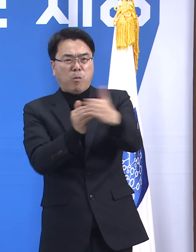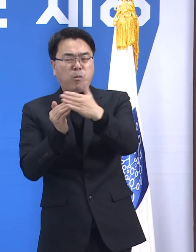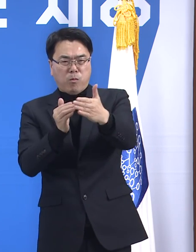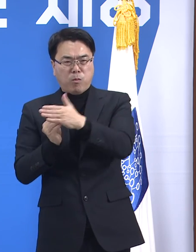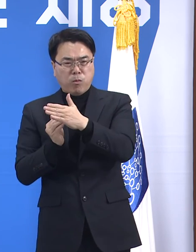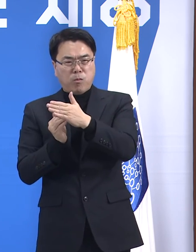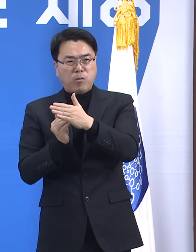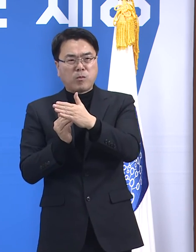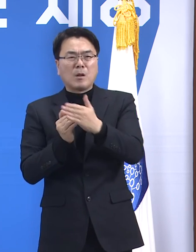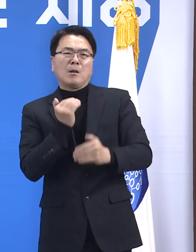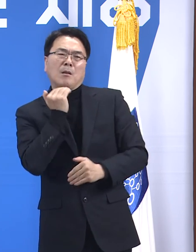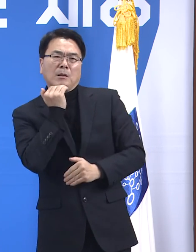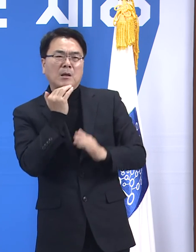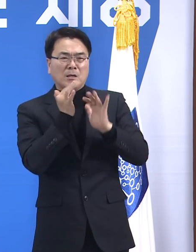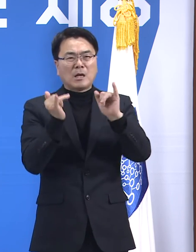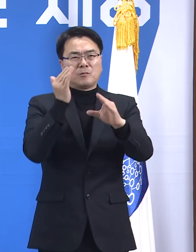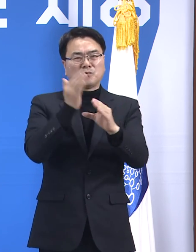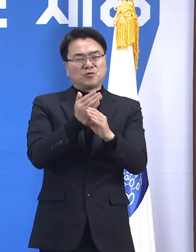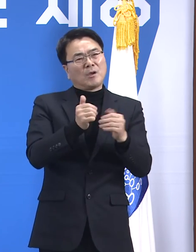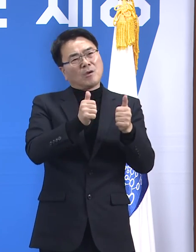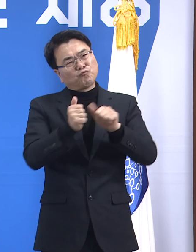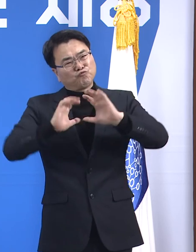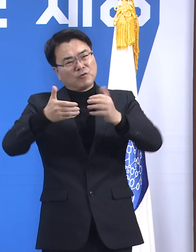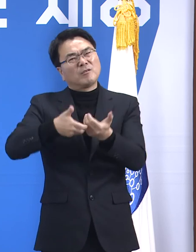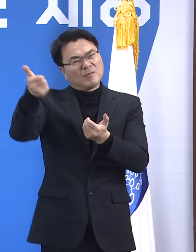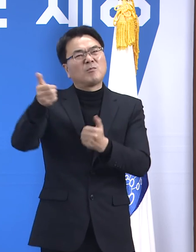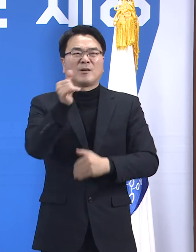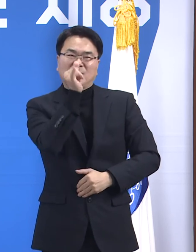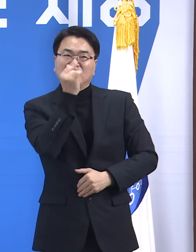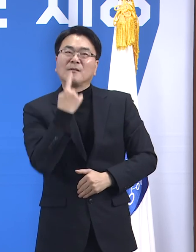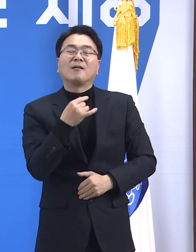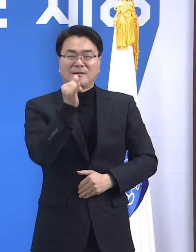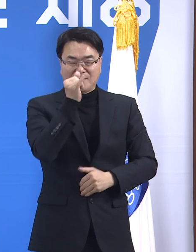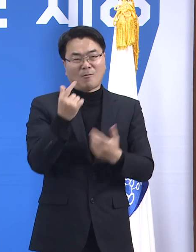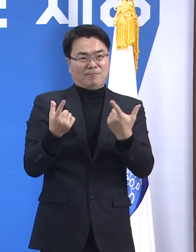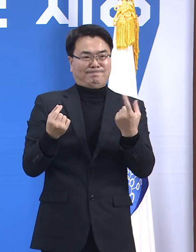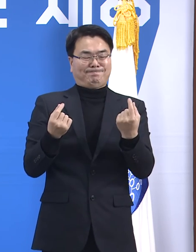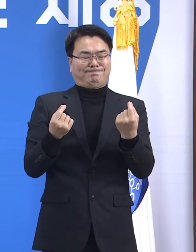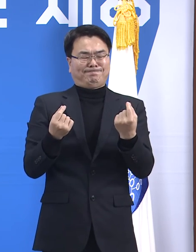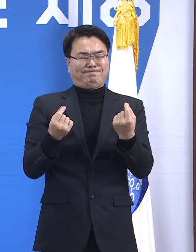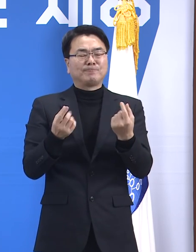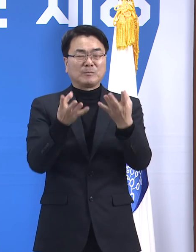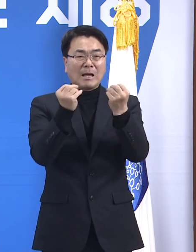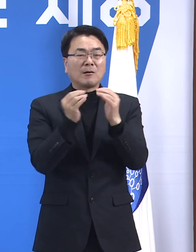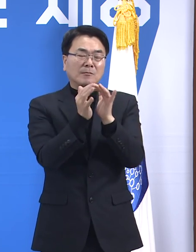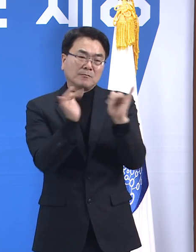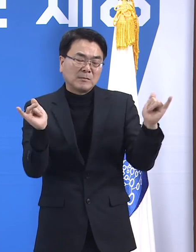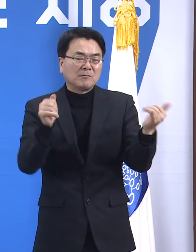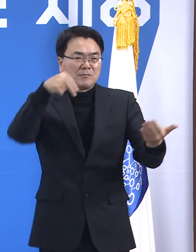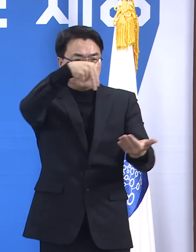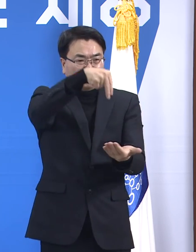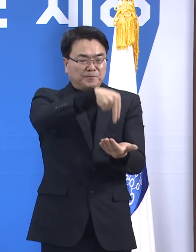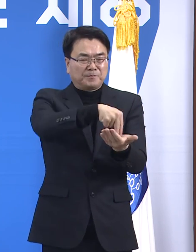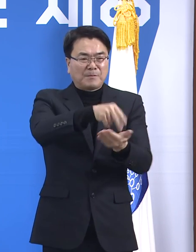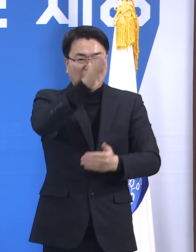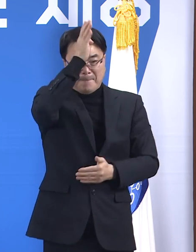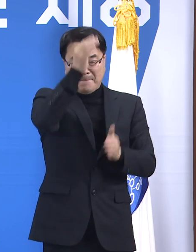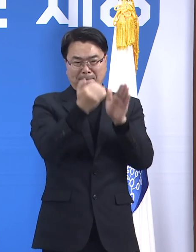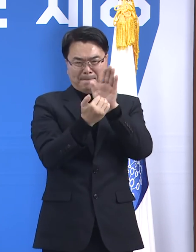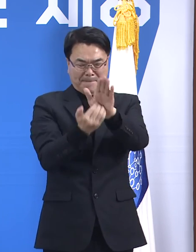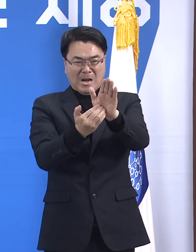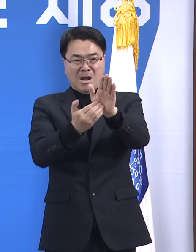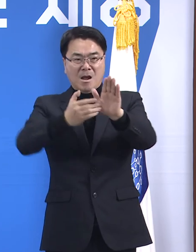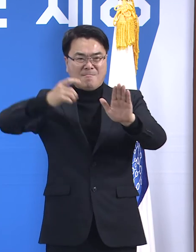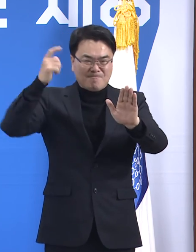중증상 악화로 사망이 이르는 사례도 있었습니다. 많은 경제주체들은 방역조치 강화에 따라